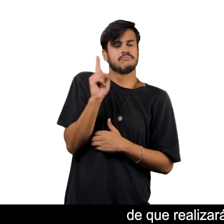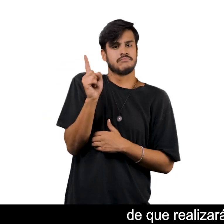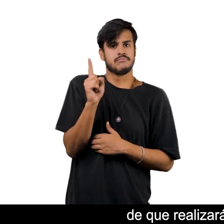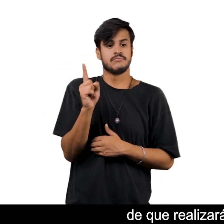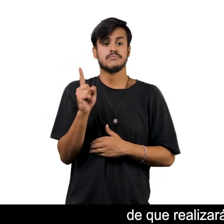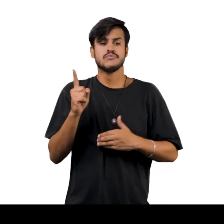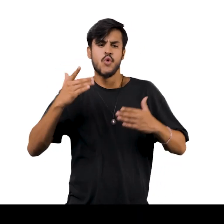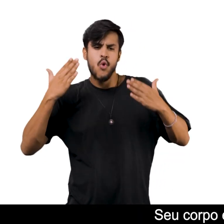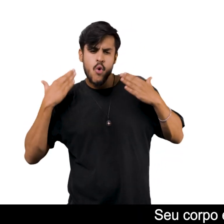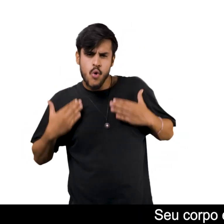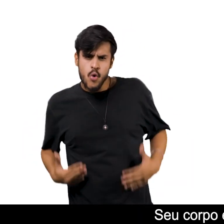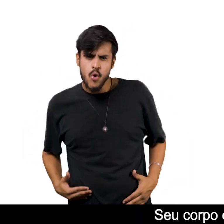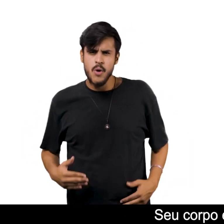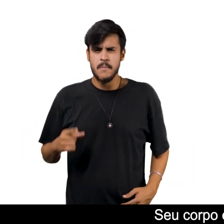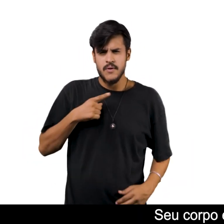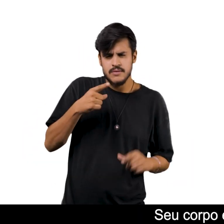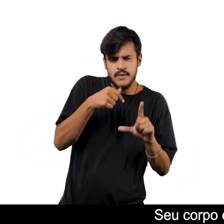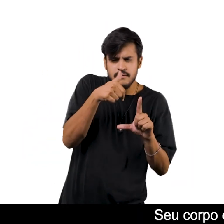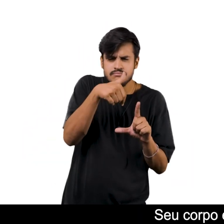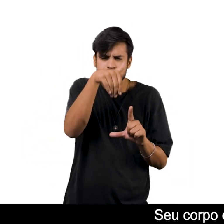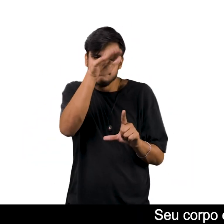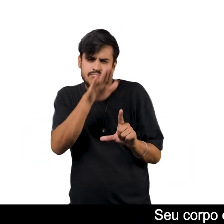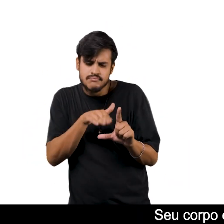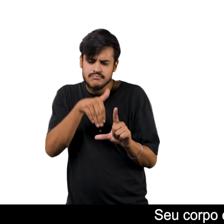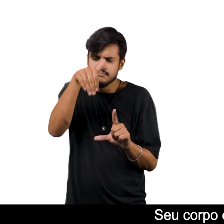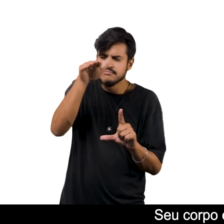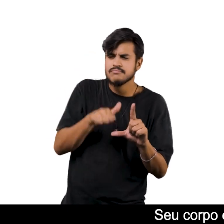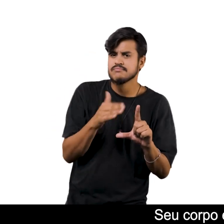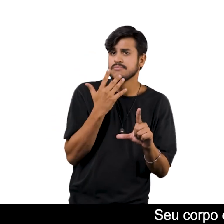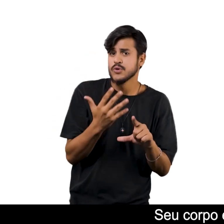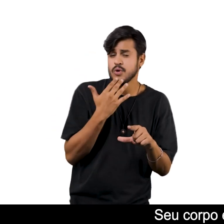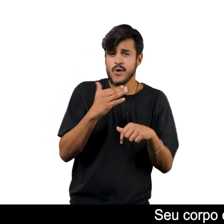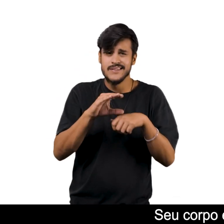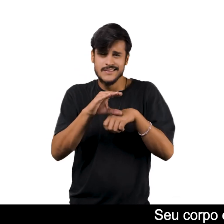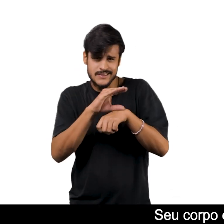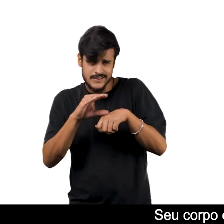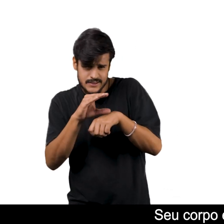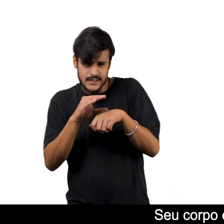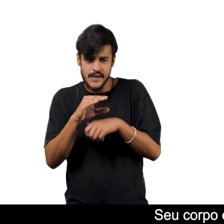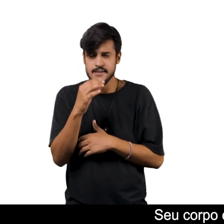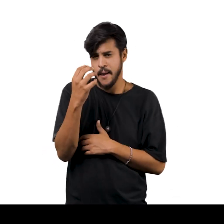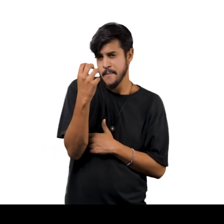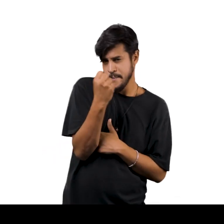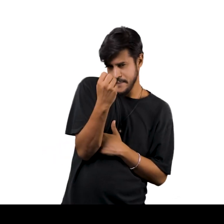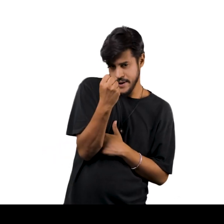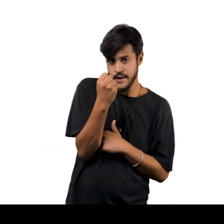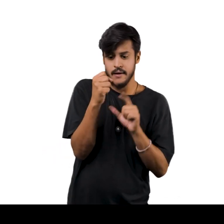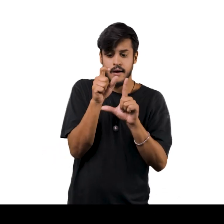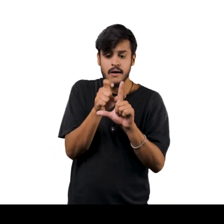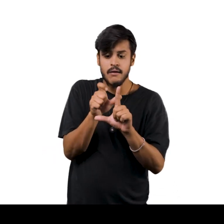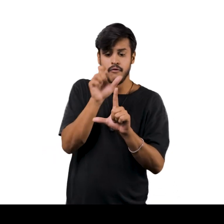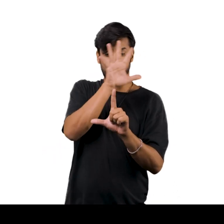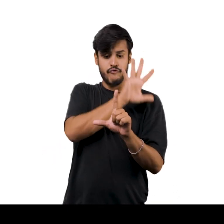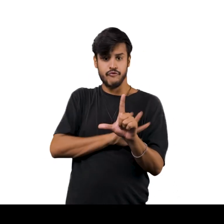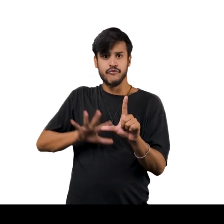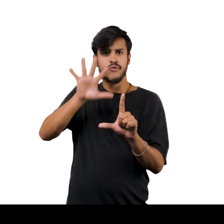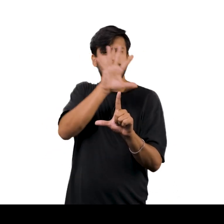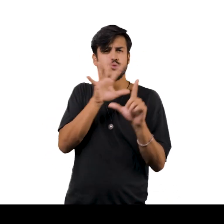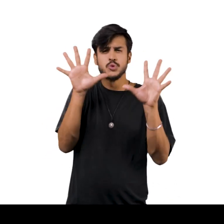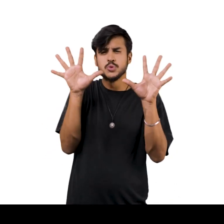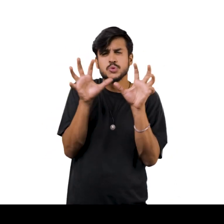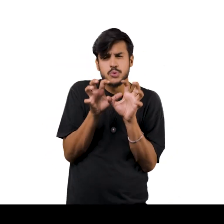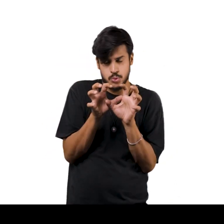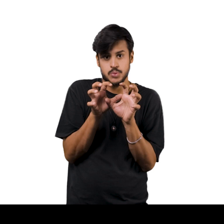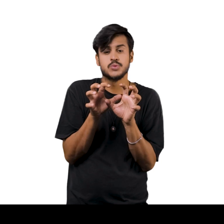fotografias Seu corpo é delineado Em pinceladas acinzentadas E brancas acentuadas Contra o fundo